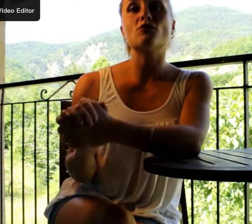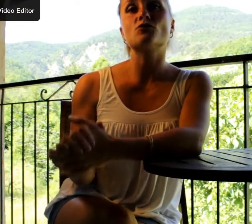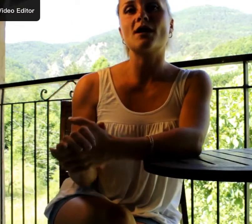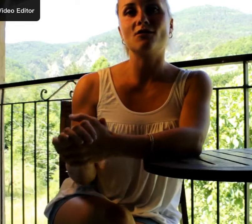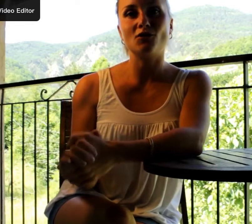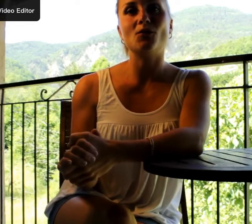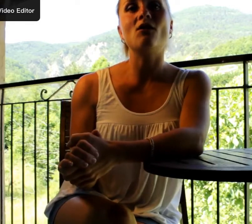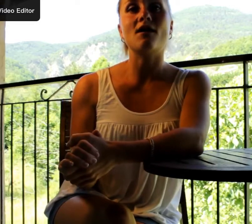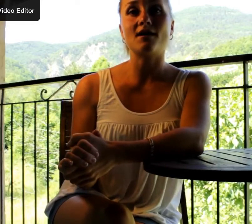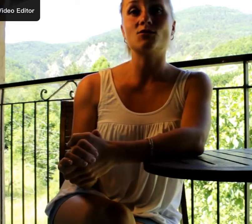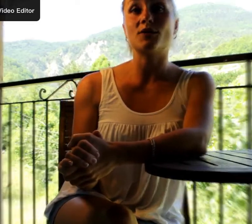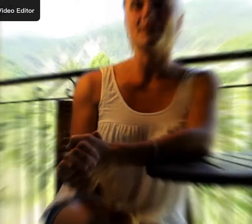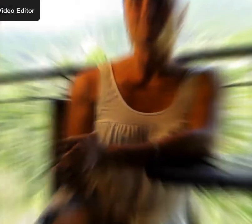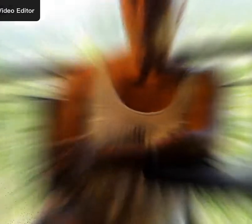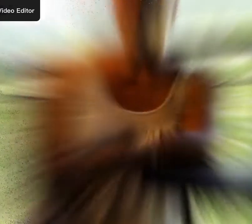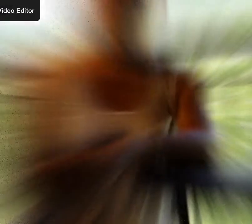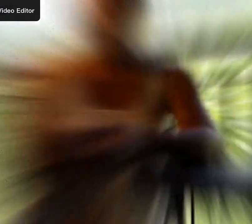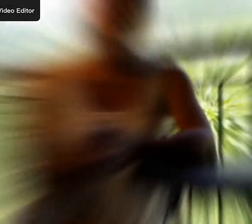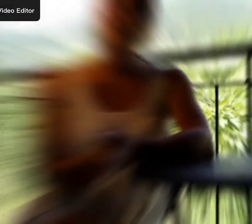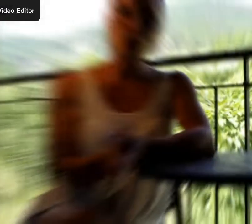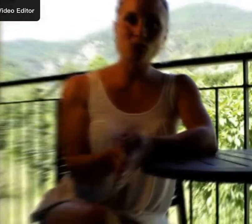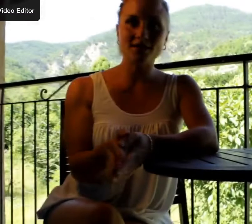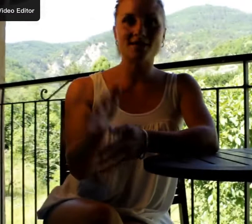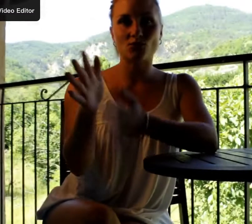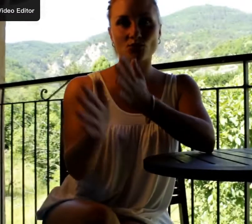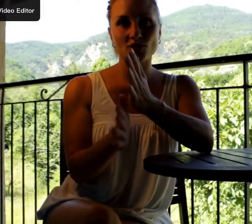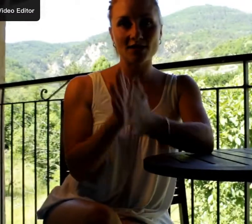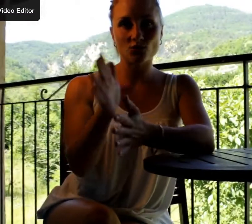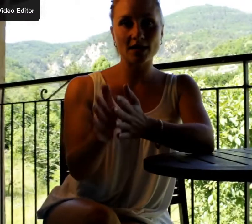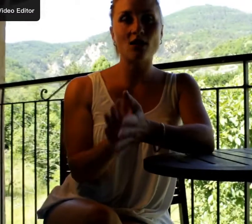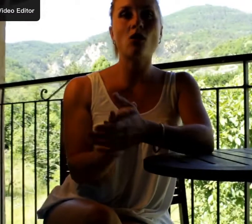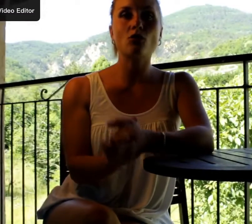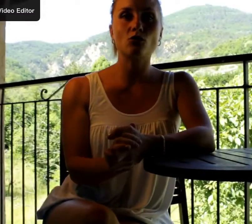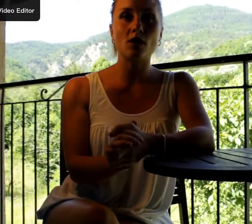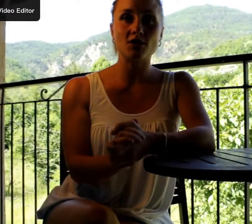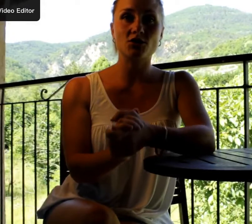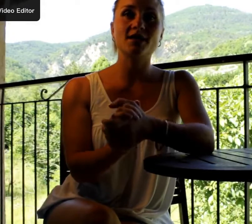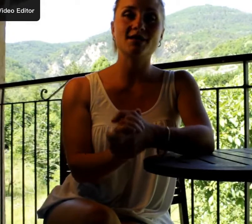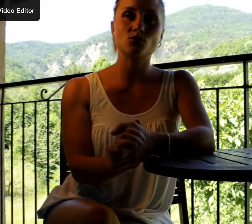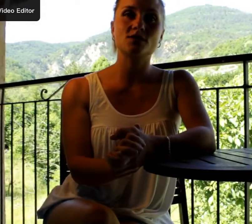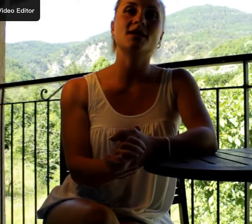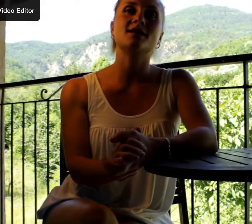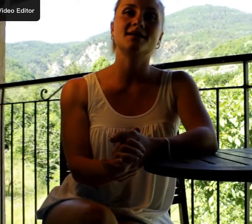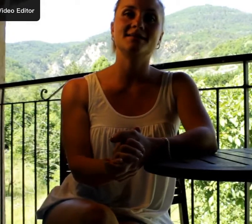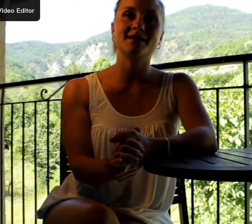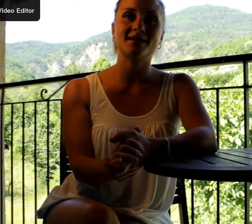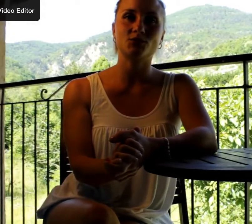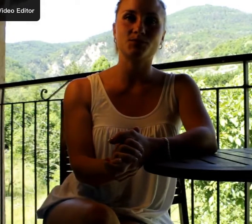sera grandement rassuré. La communication gestuelle encourage et soutient l'intégration.